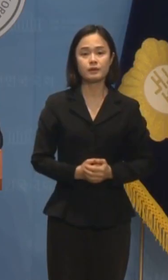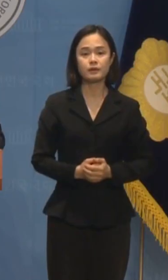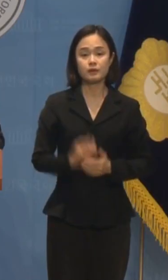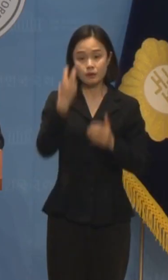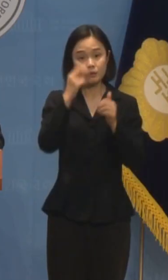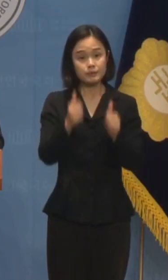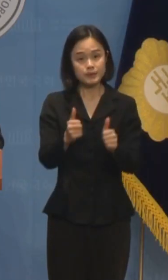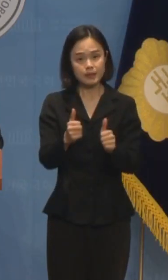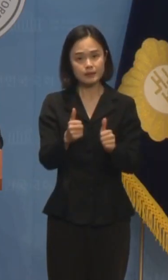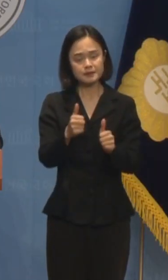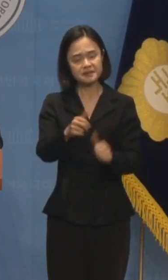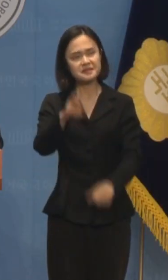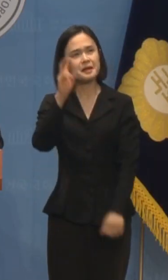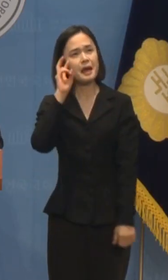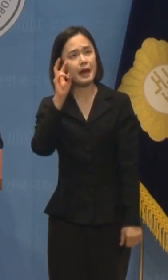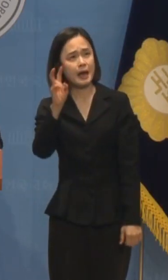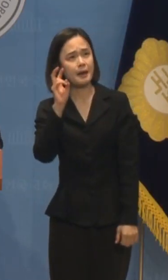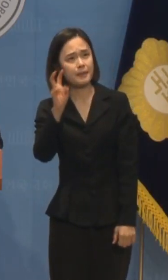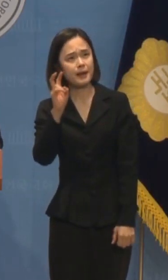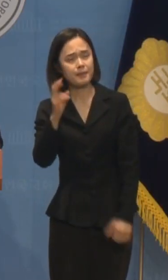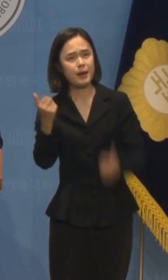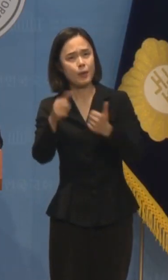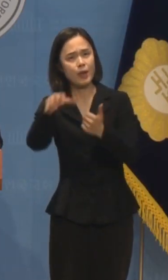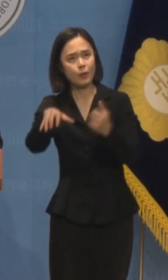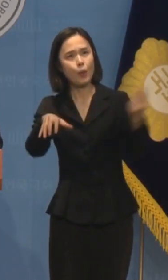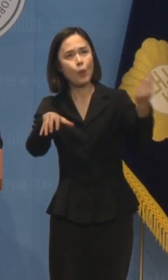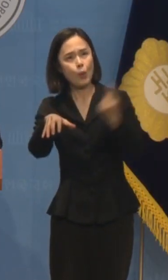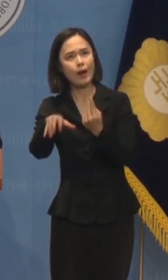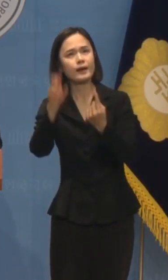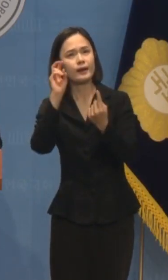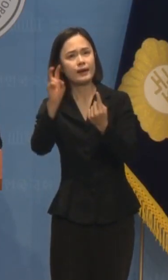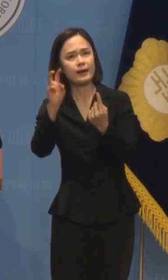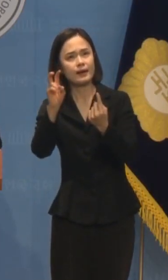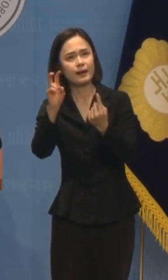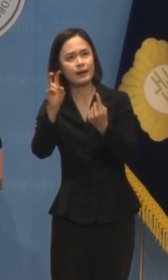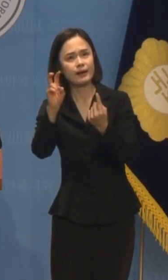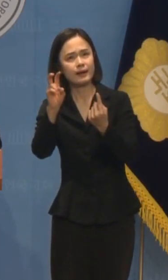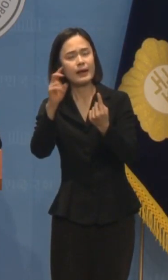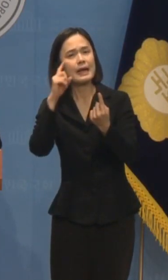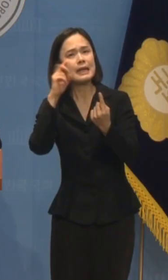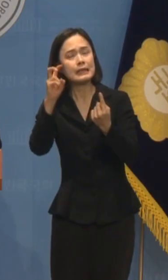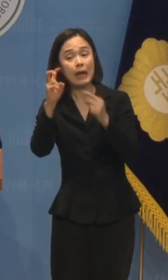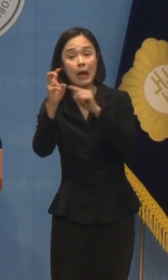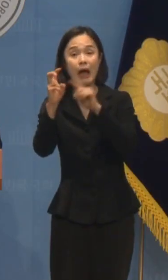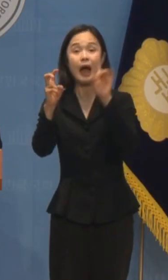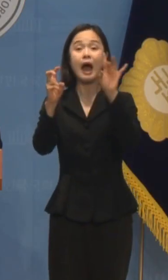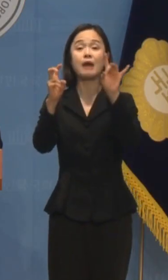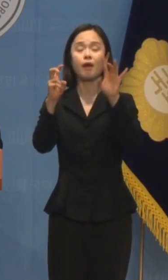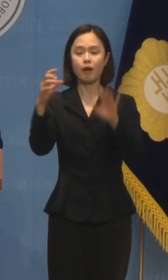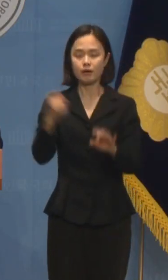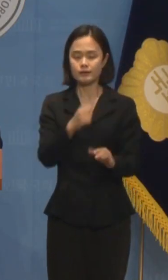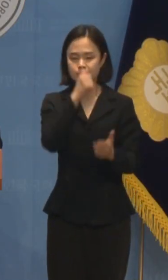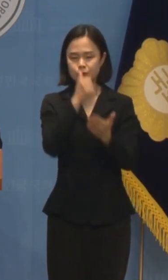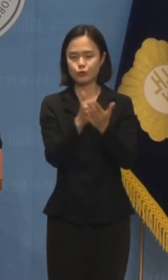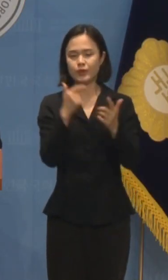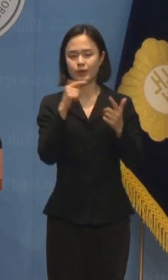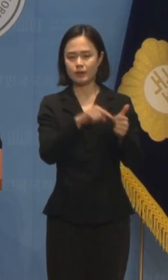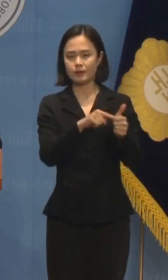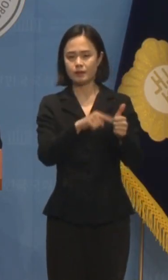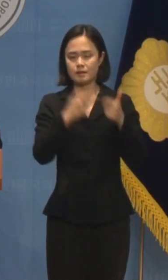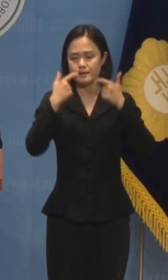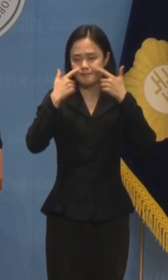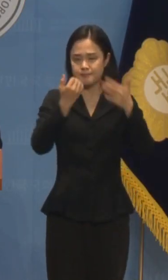장소의 회의에 참석했을지도 모른다는 사실 하나만으로 제멋대로 피의자로 특정해놓고 언론의